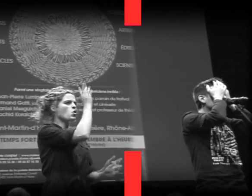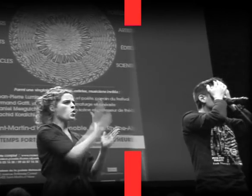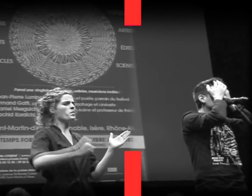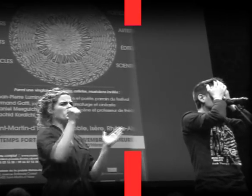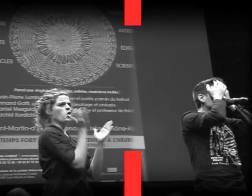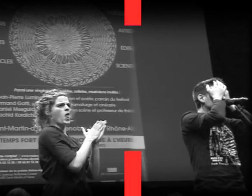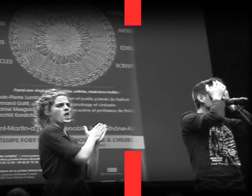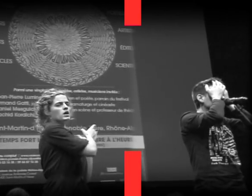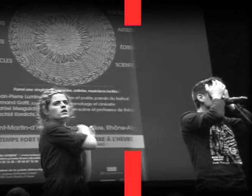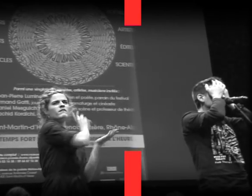Quand je nous mourrai.